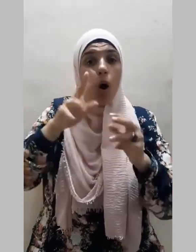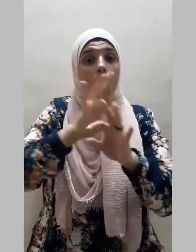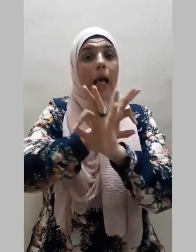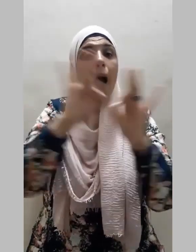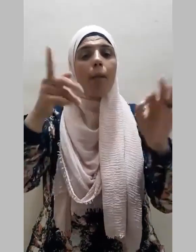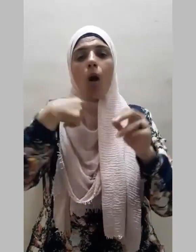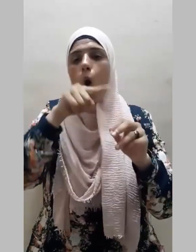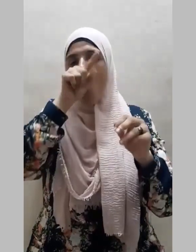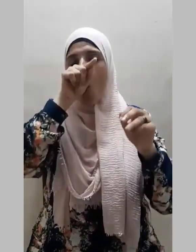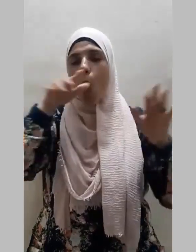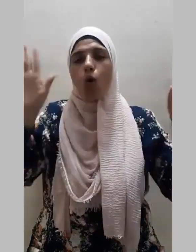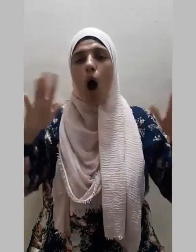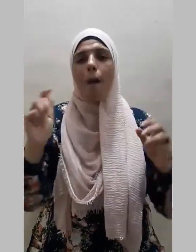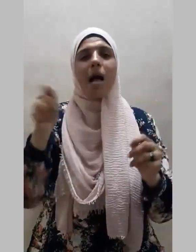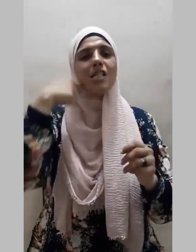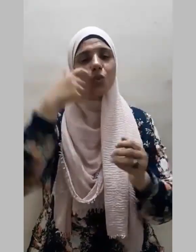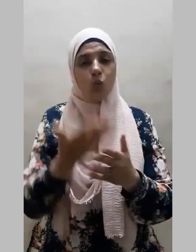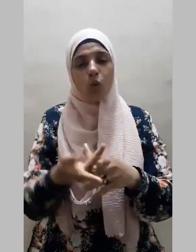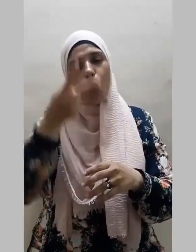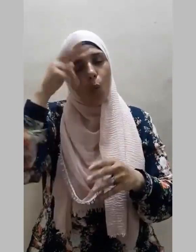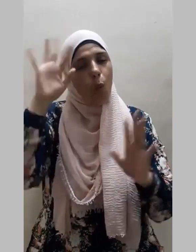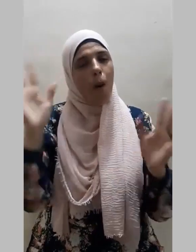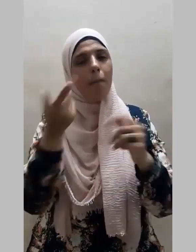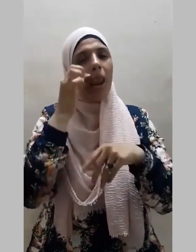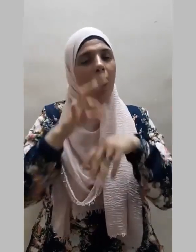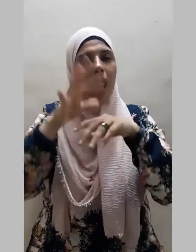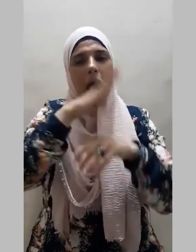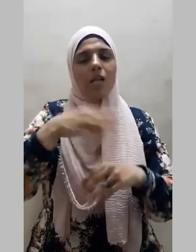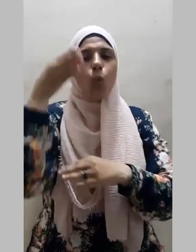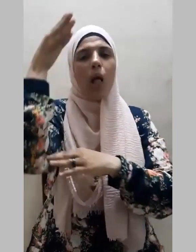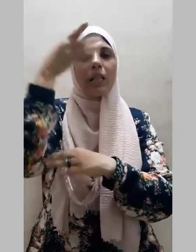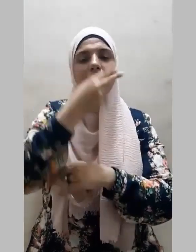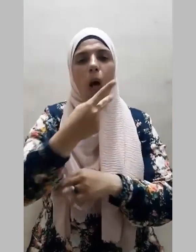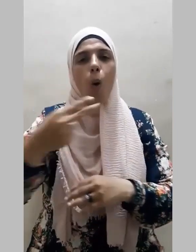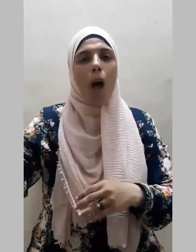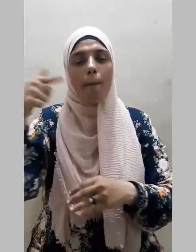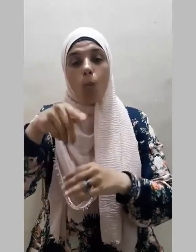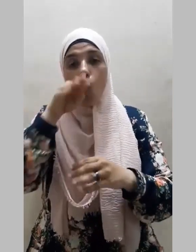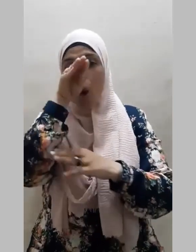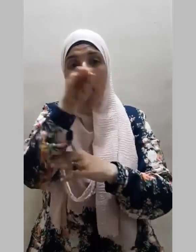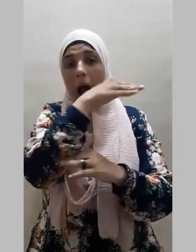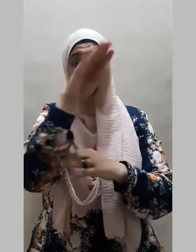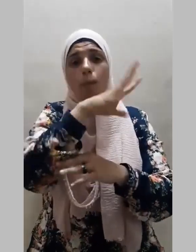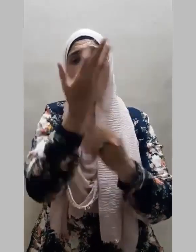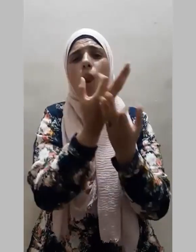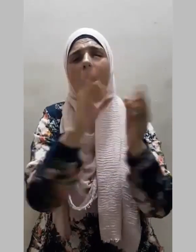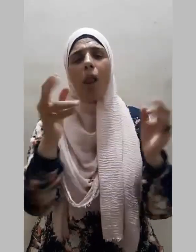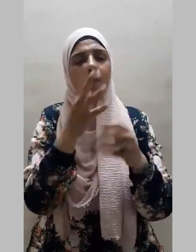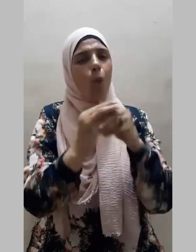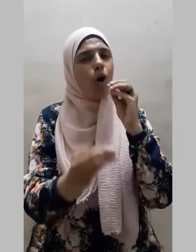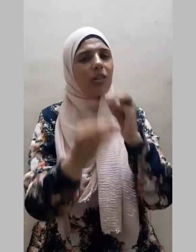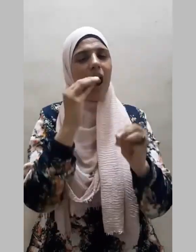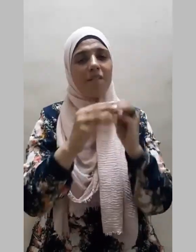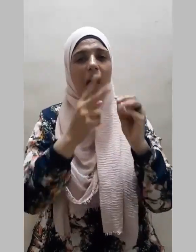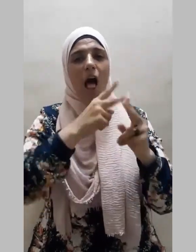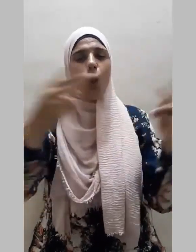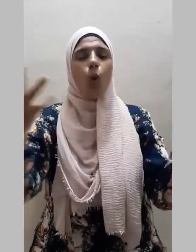ومن الناس والدواب والأنعام مختلف ألوانه كذلك